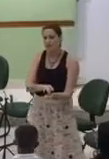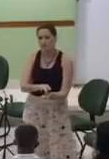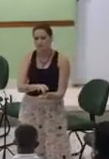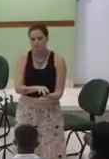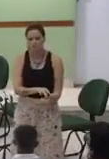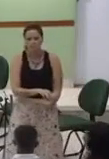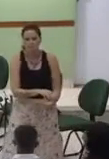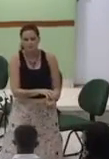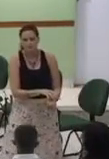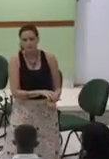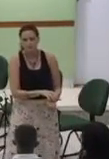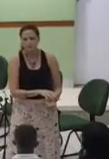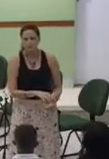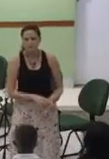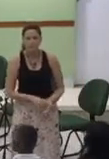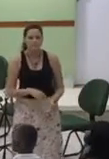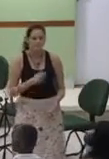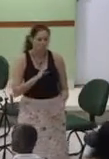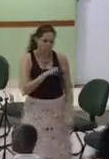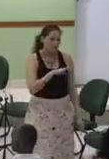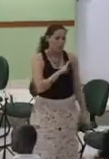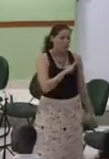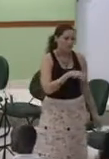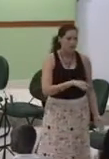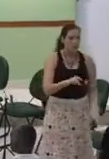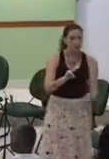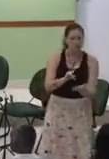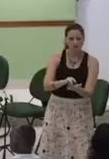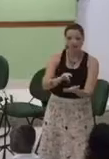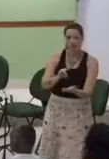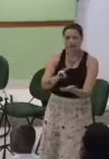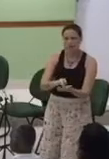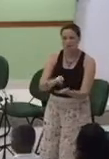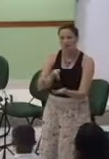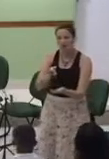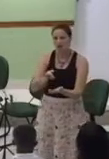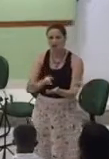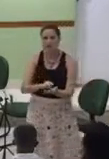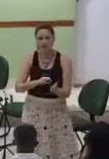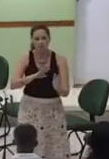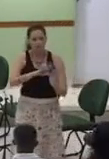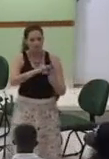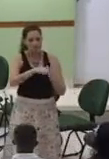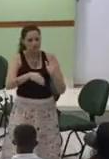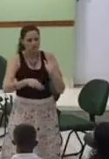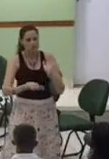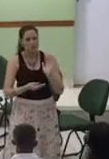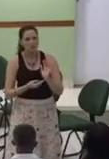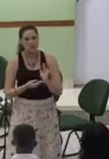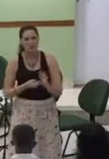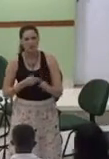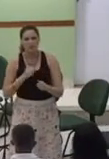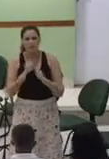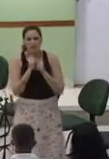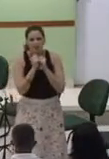É de coração de Tudo o que eu